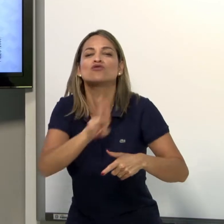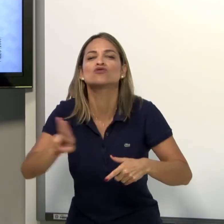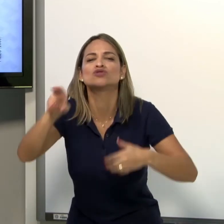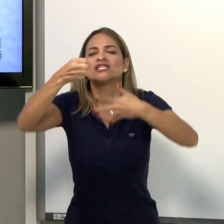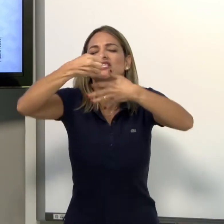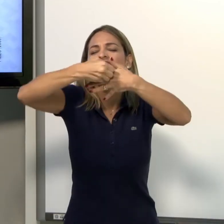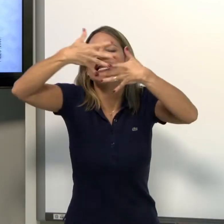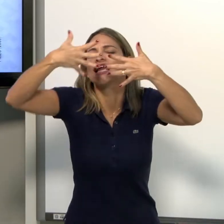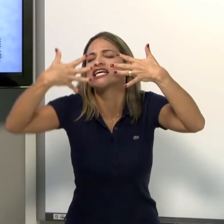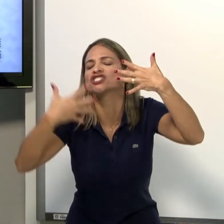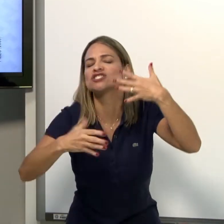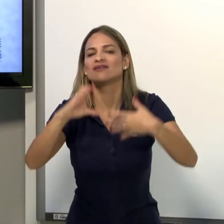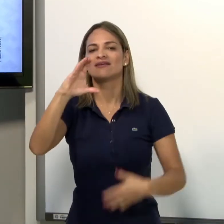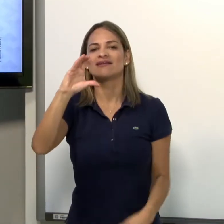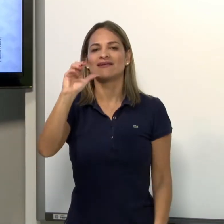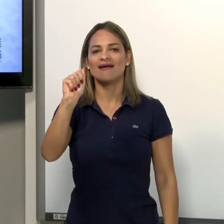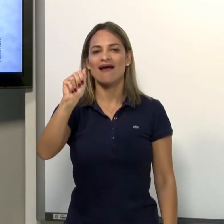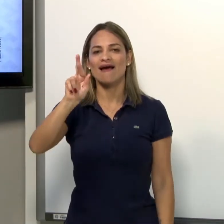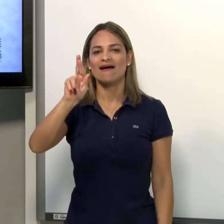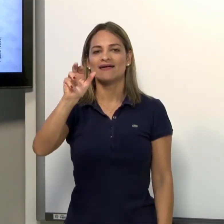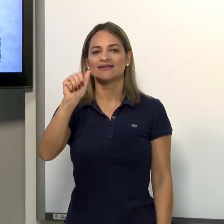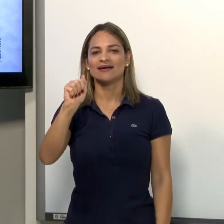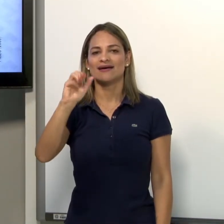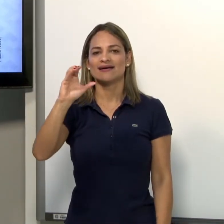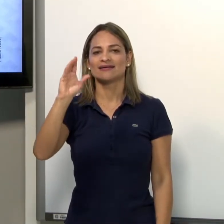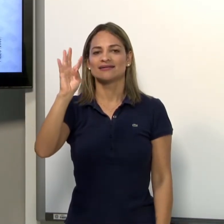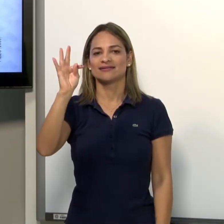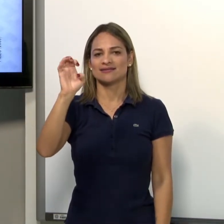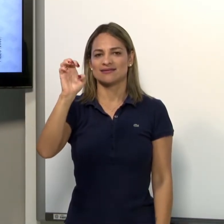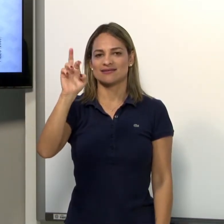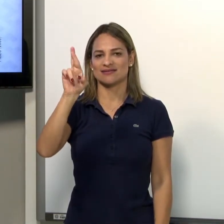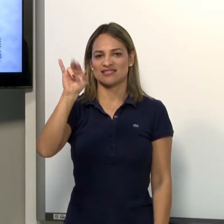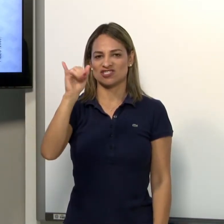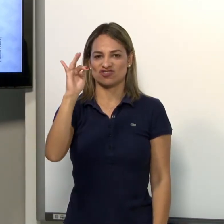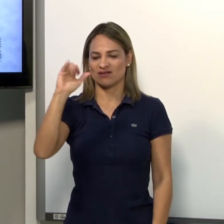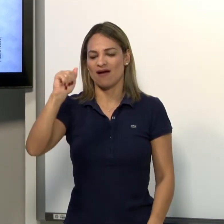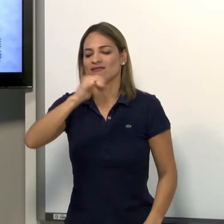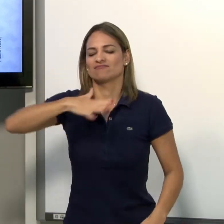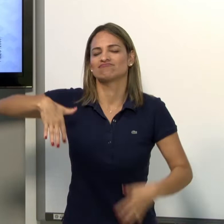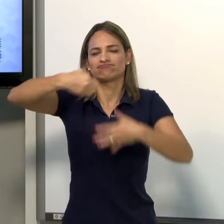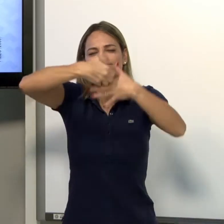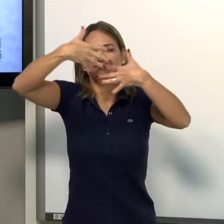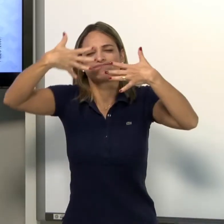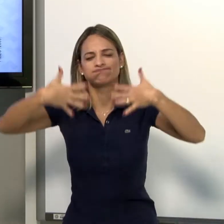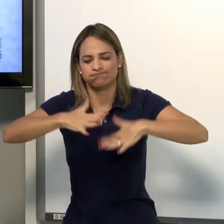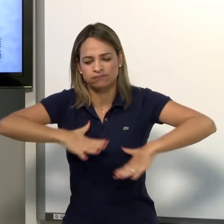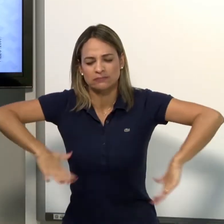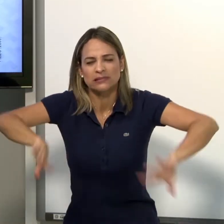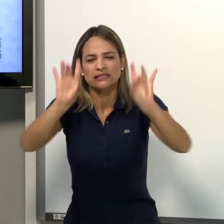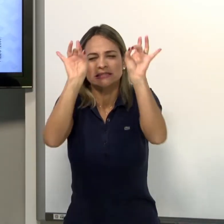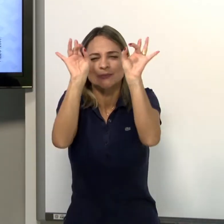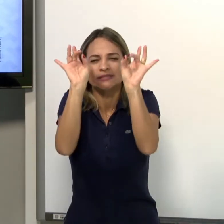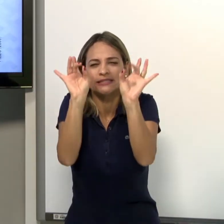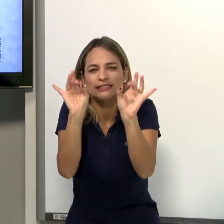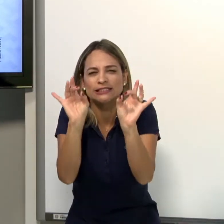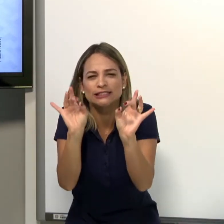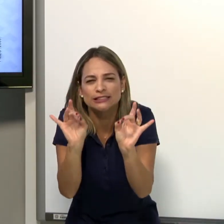espaço, tem os pontos, as características. Esse é o sinal de características. Desses espaços que são